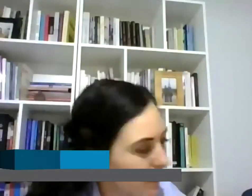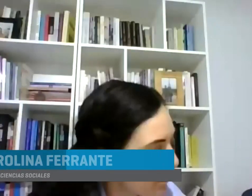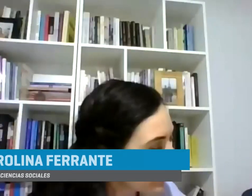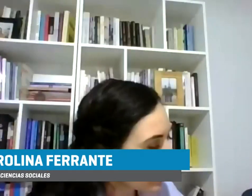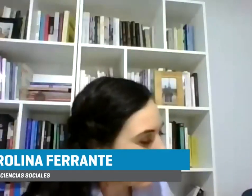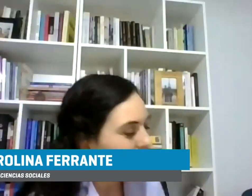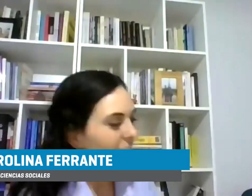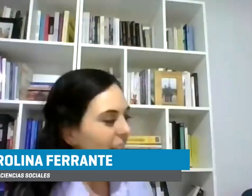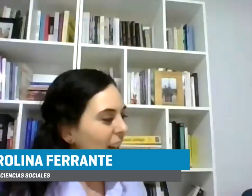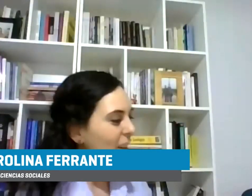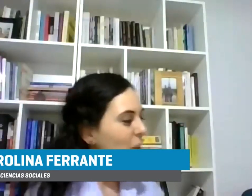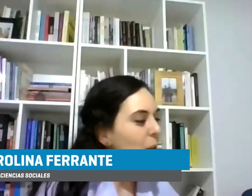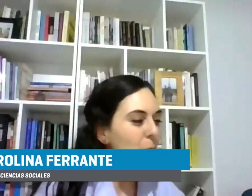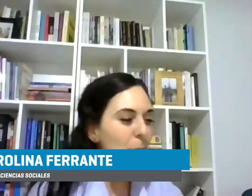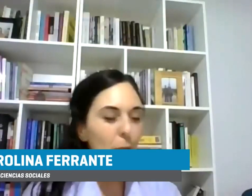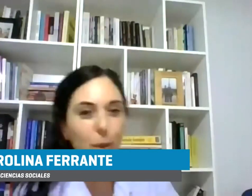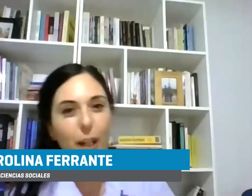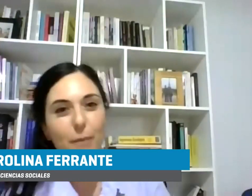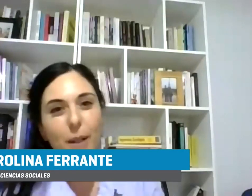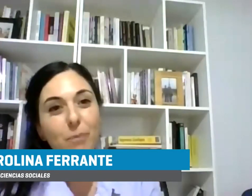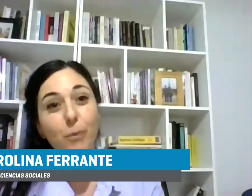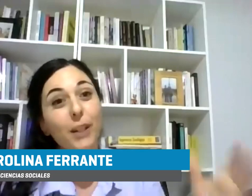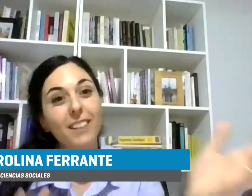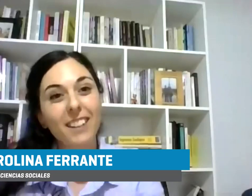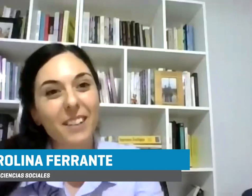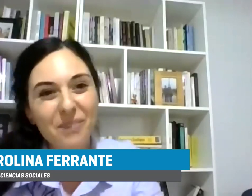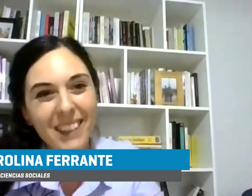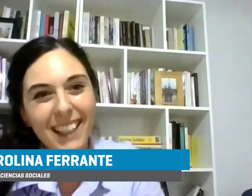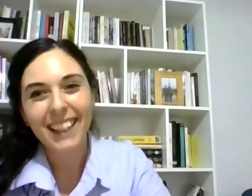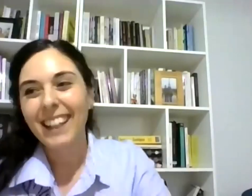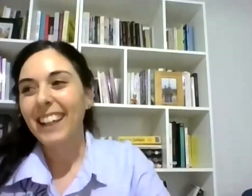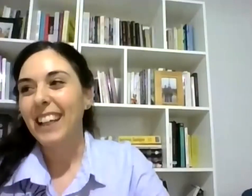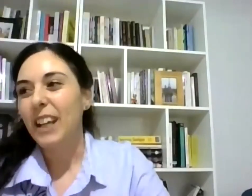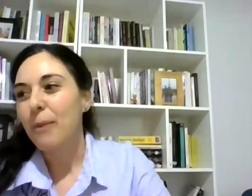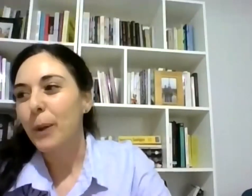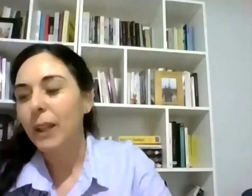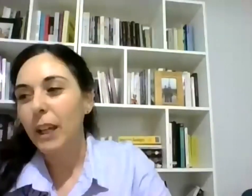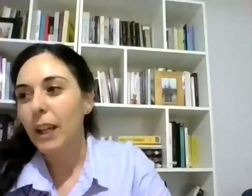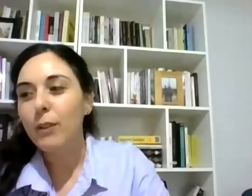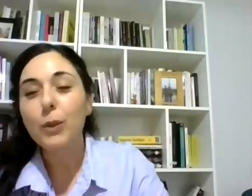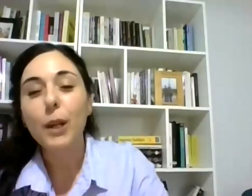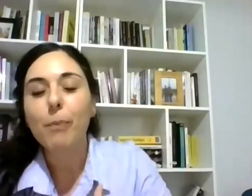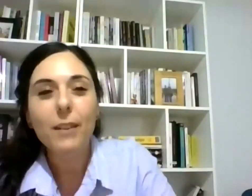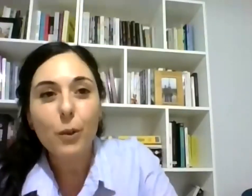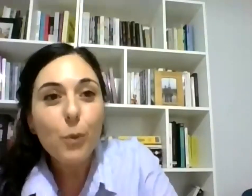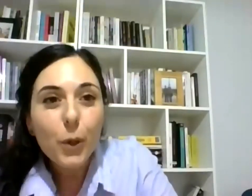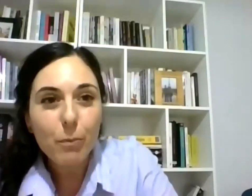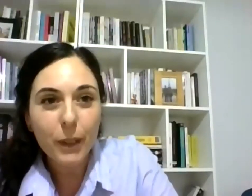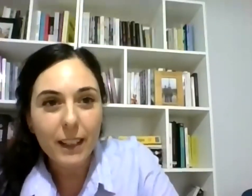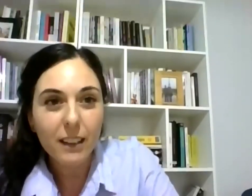a todos los miembros del programa por existir porque es un espacio muy importante